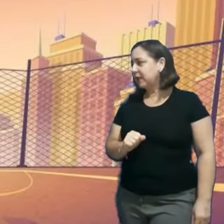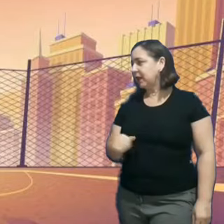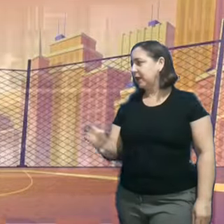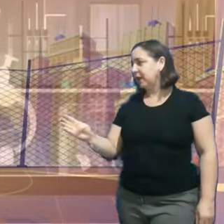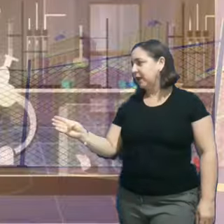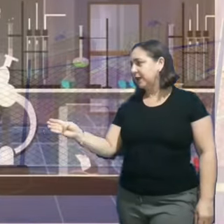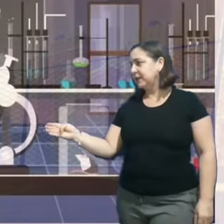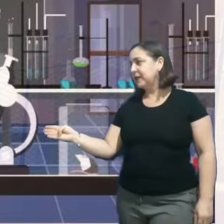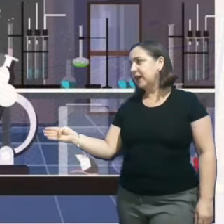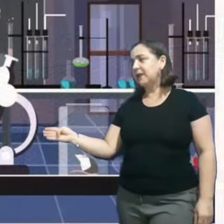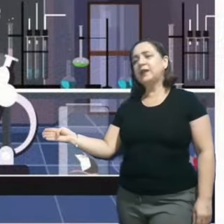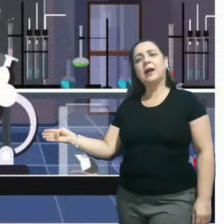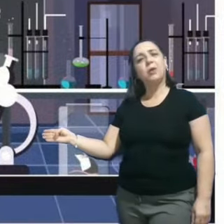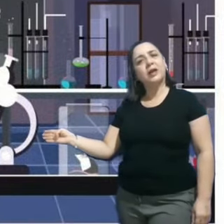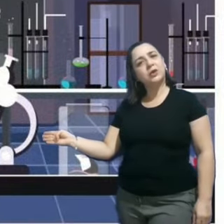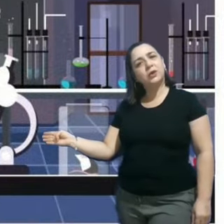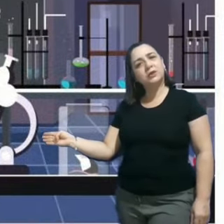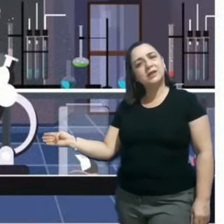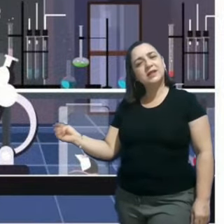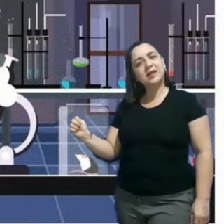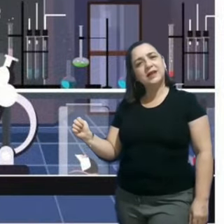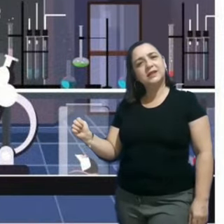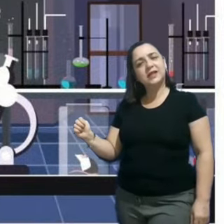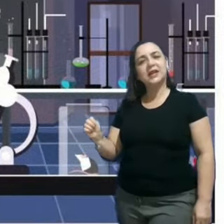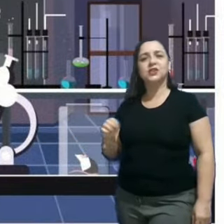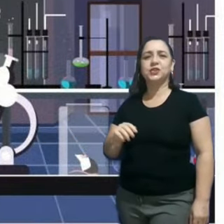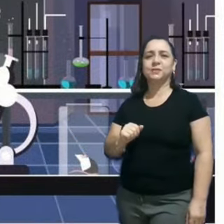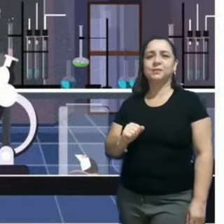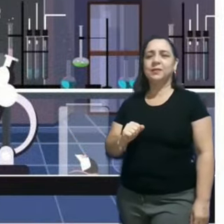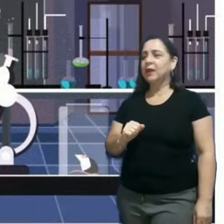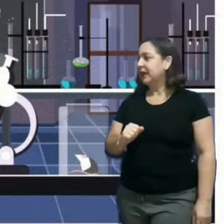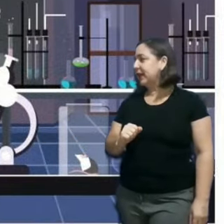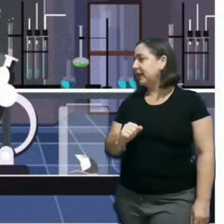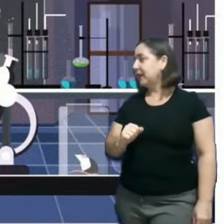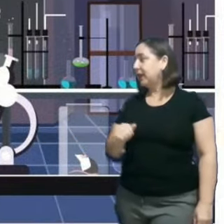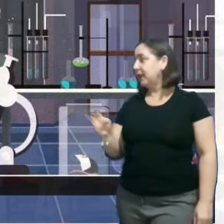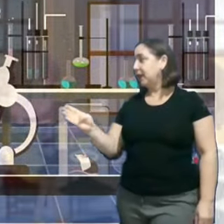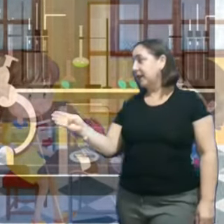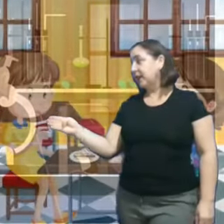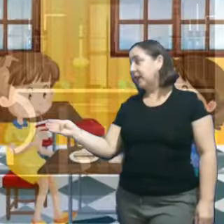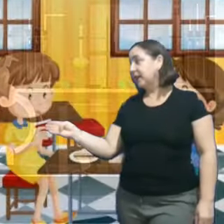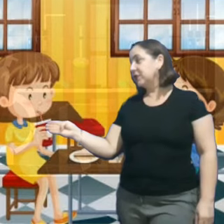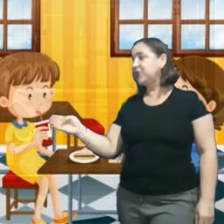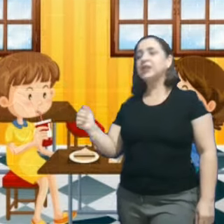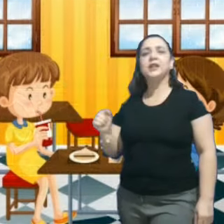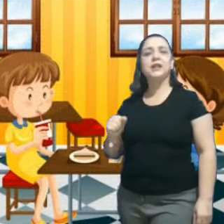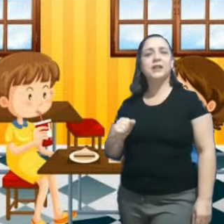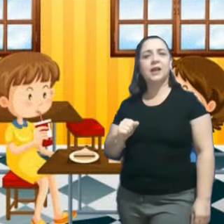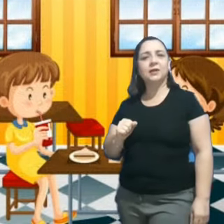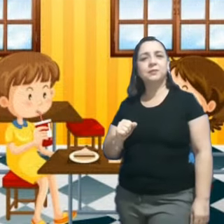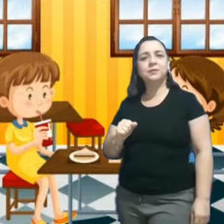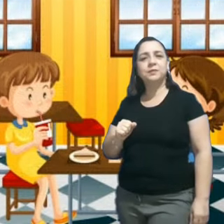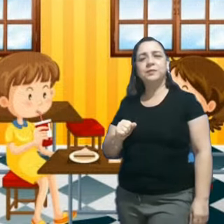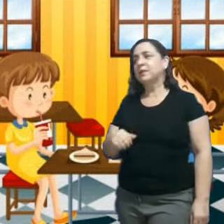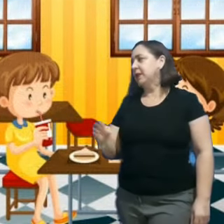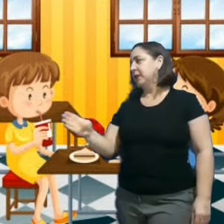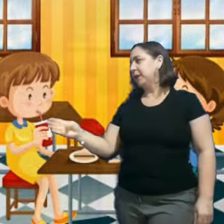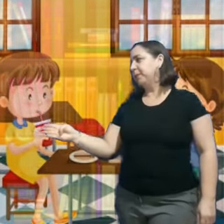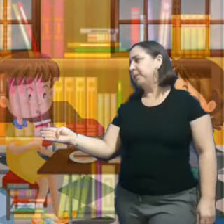que tem sala de laboratório de ciências, que tem escolas, cantina,